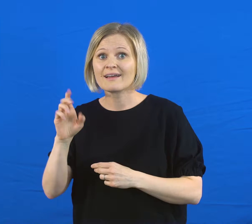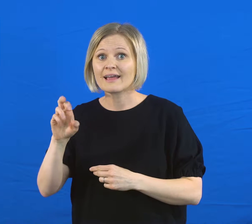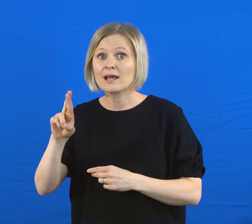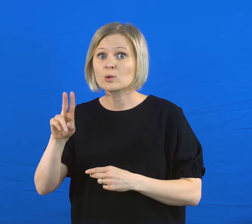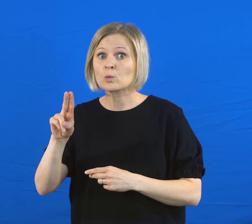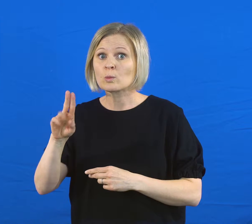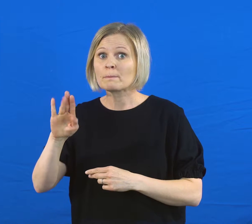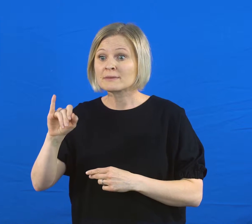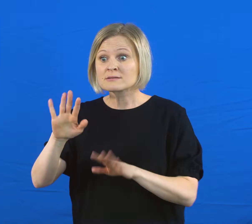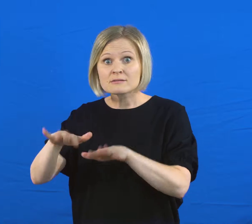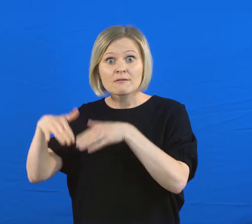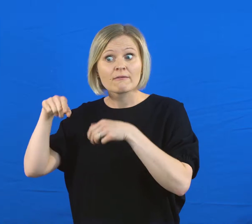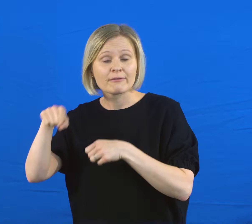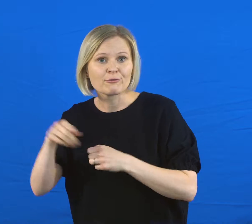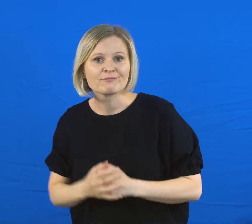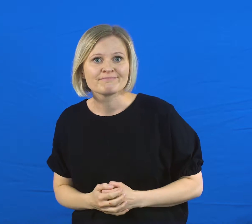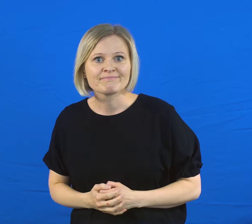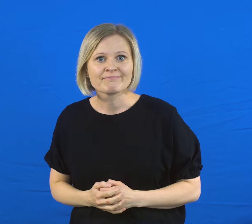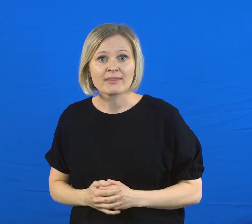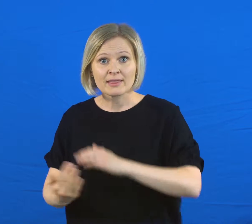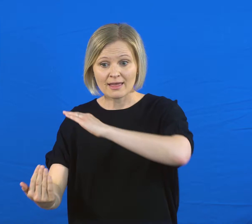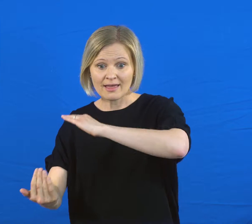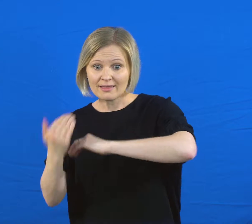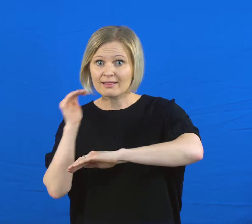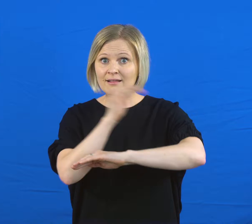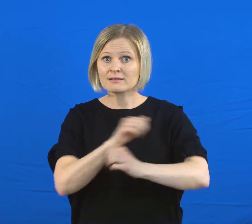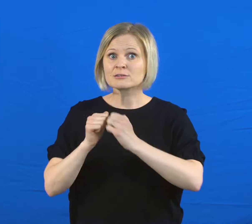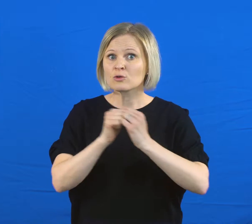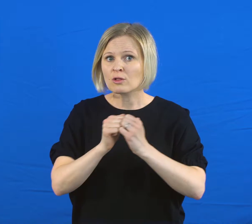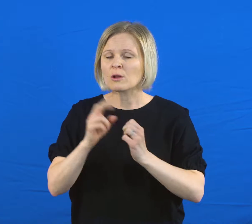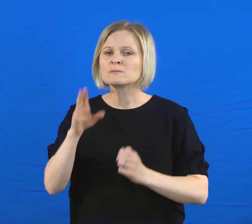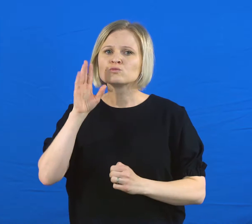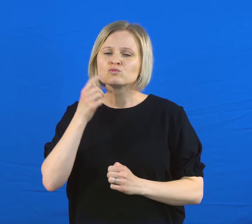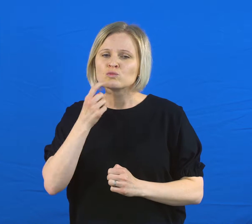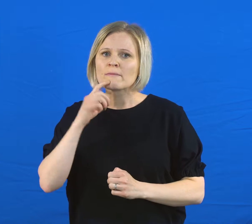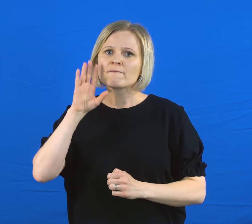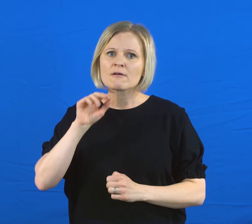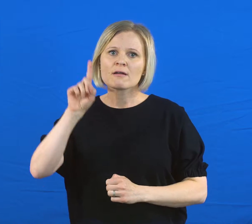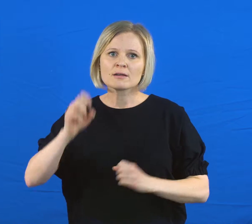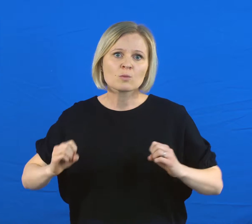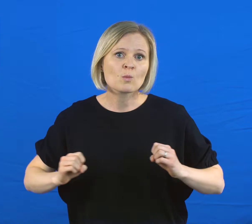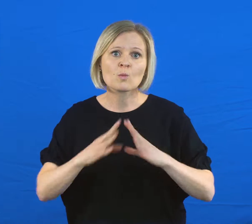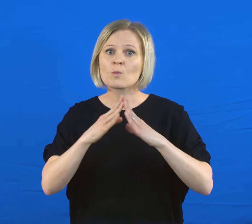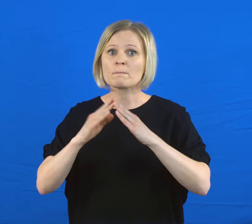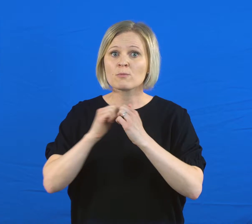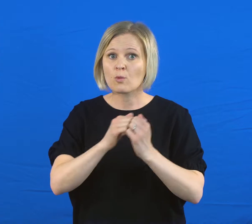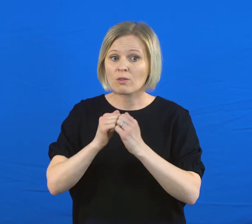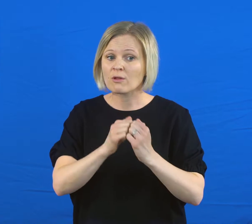kerupistadionilla Mehtimäellä. Suomen pitkäaikaisin tähdistöotteluperinne on